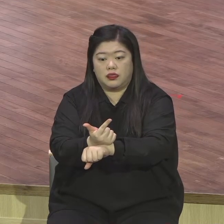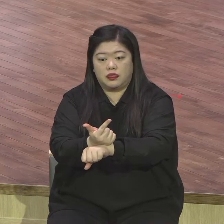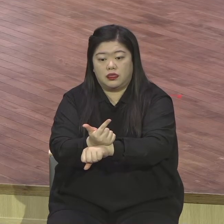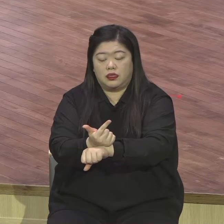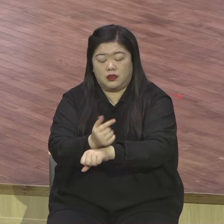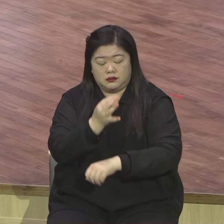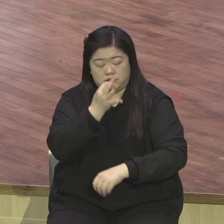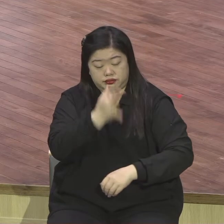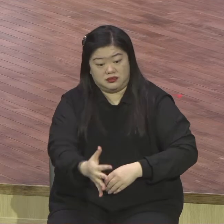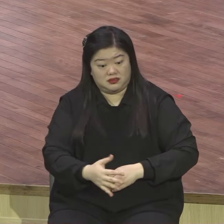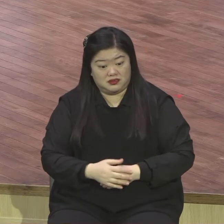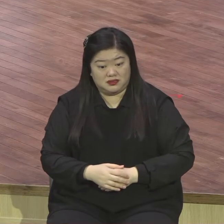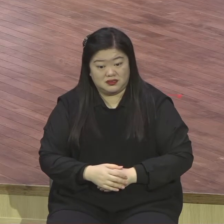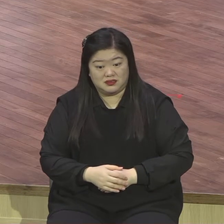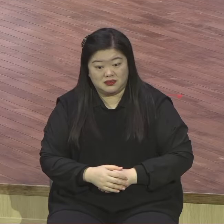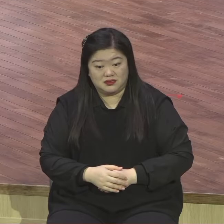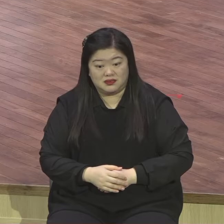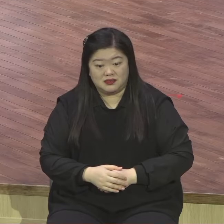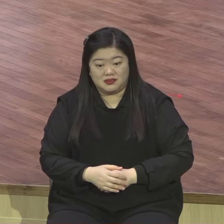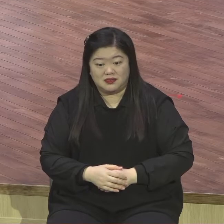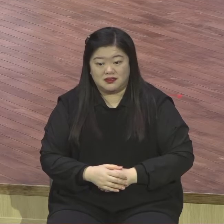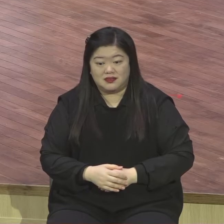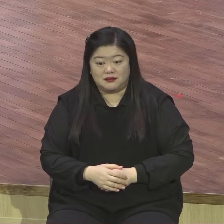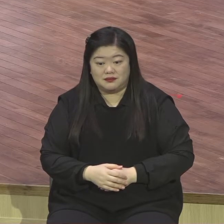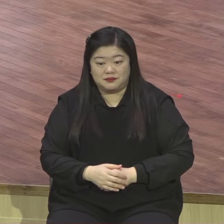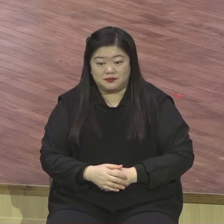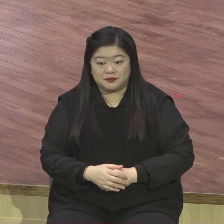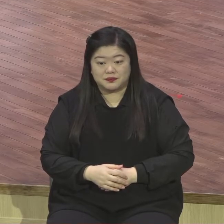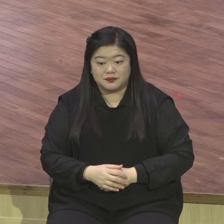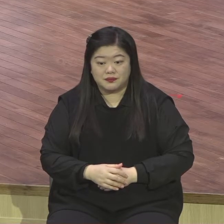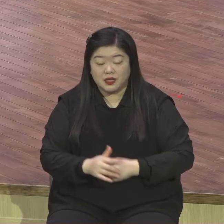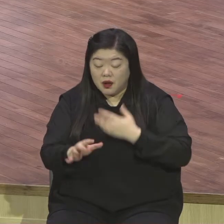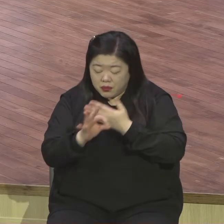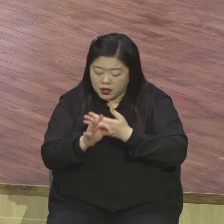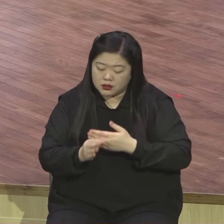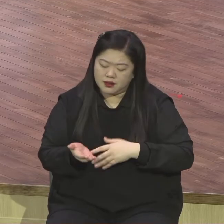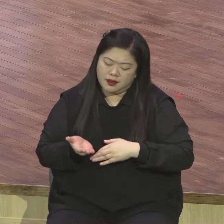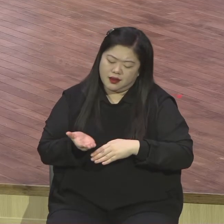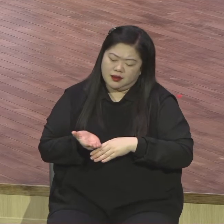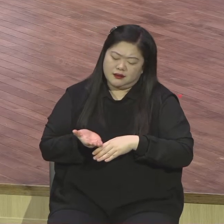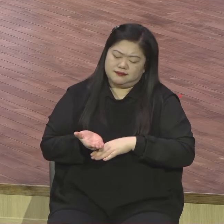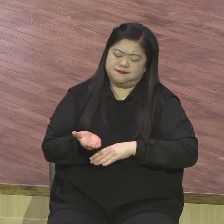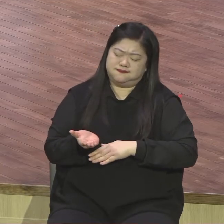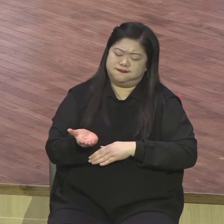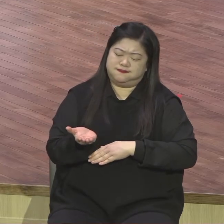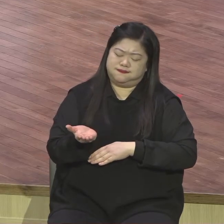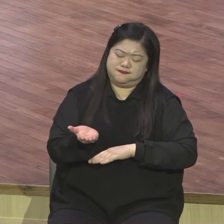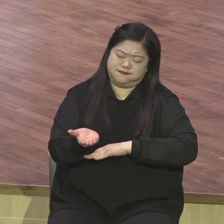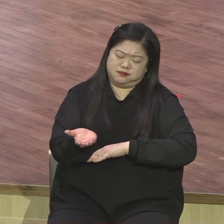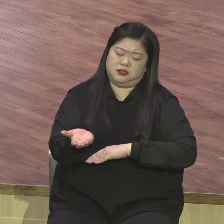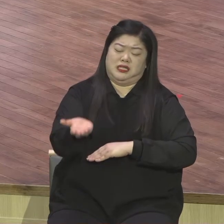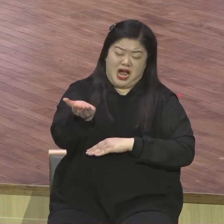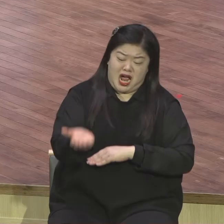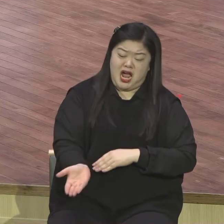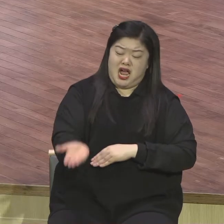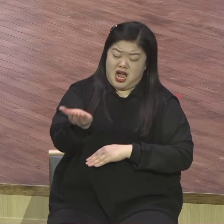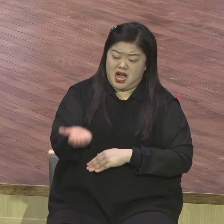그렇다면 과연 이런 돌풍이 우연히 발생했겠냐 예수님이 가라 해놓고